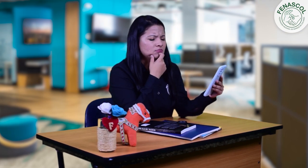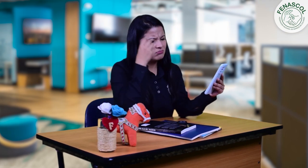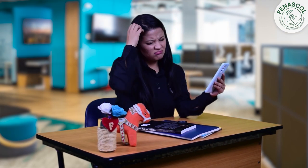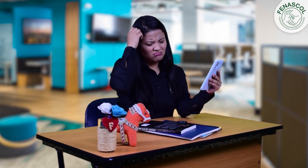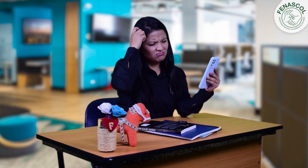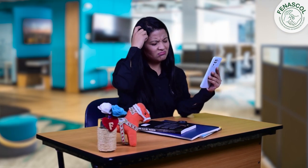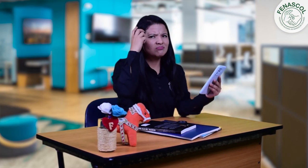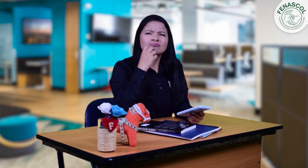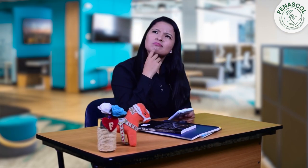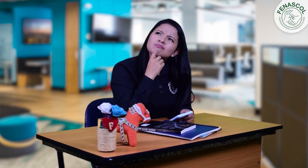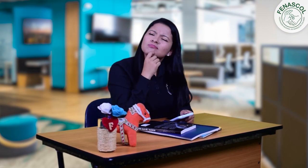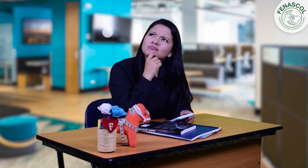Mmm.